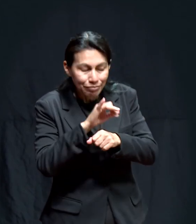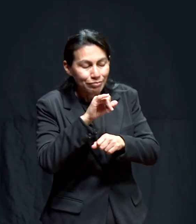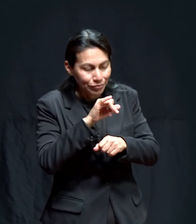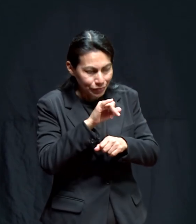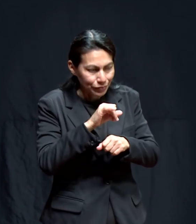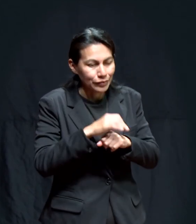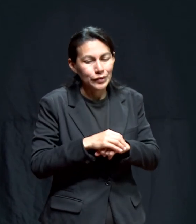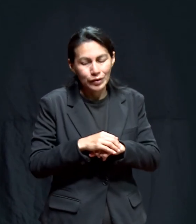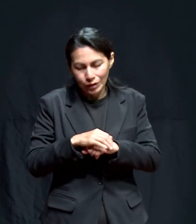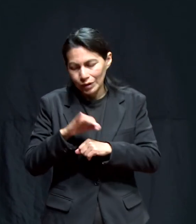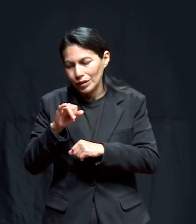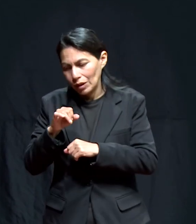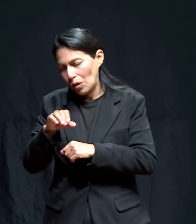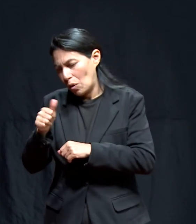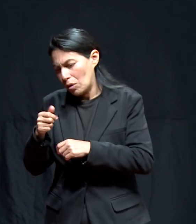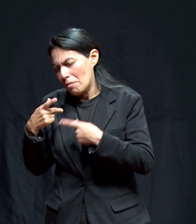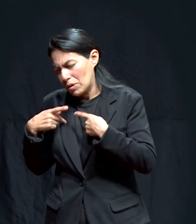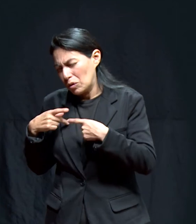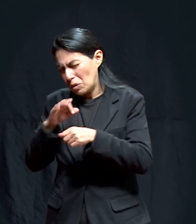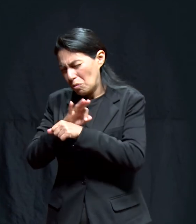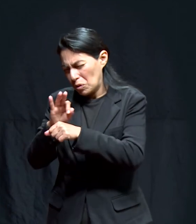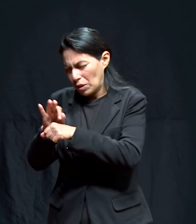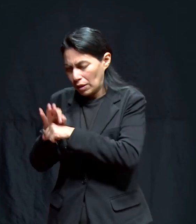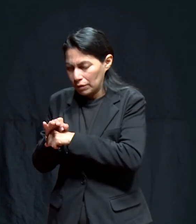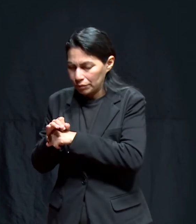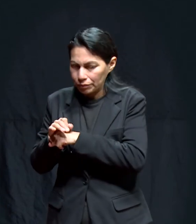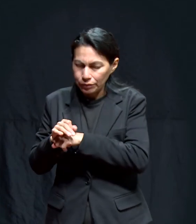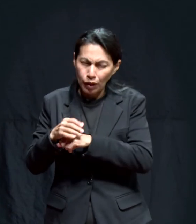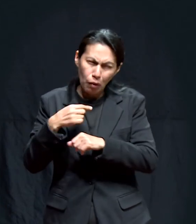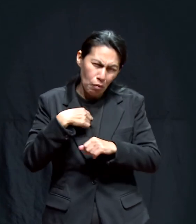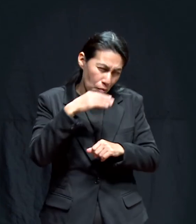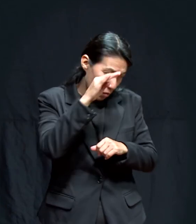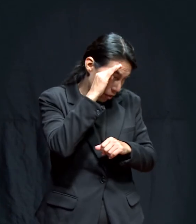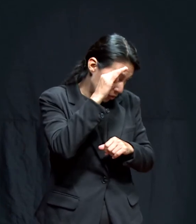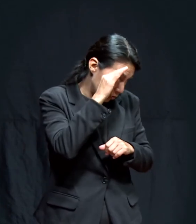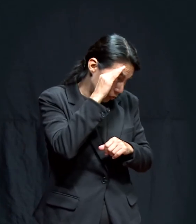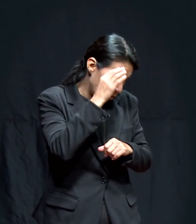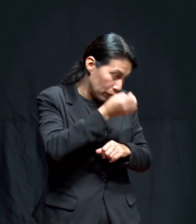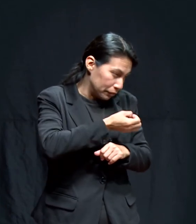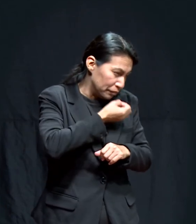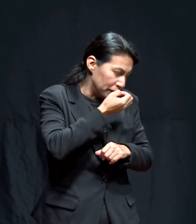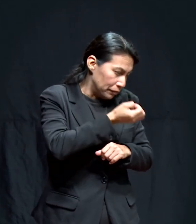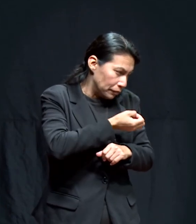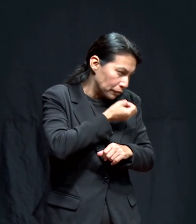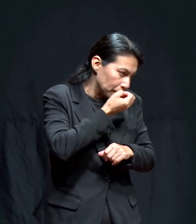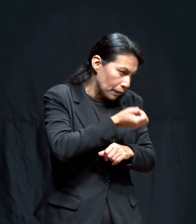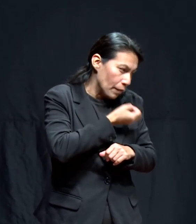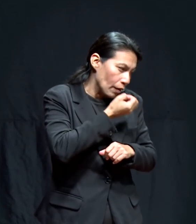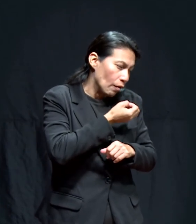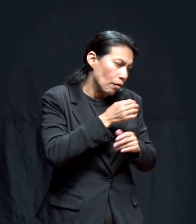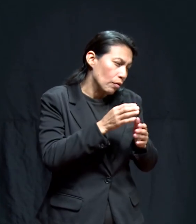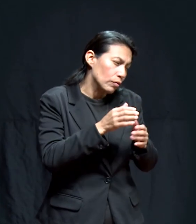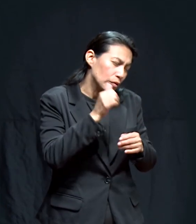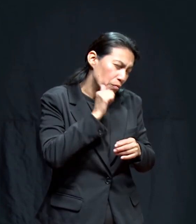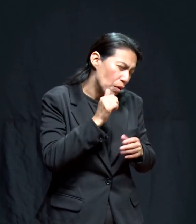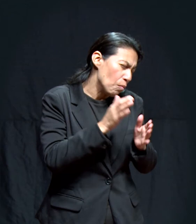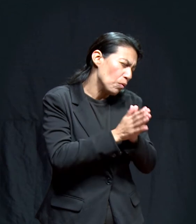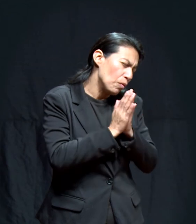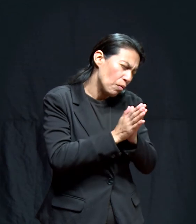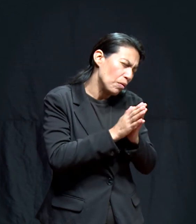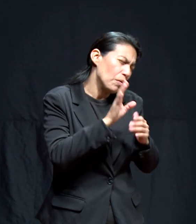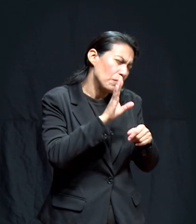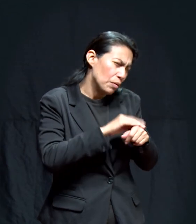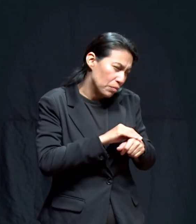proteger a las otras personas. Porque me imagino que la oración que normalmente hacemos es, señor,